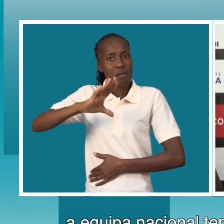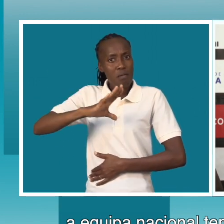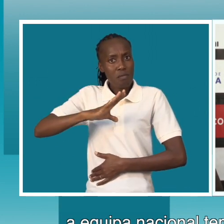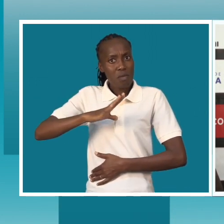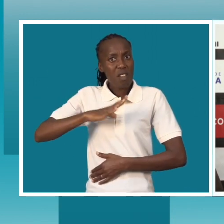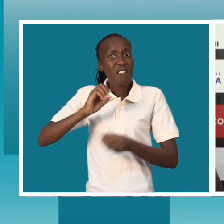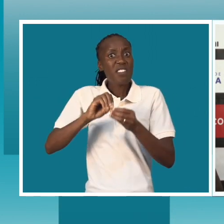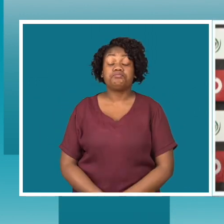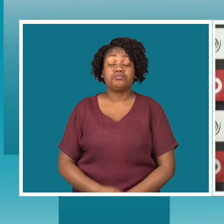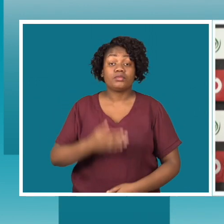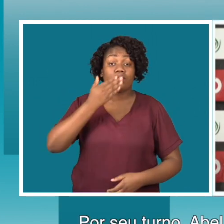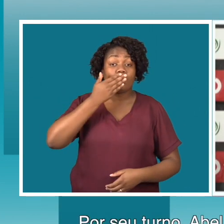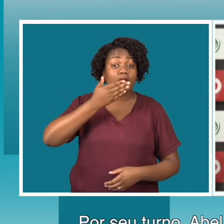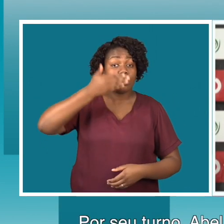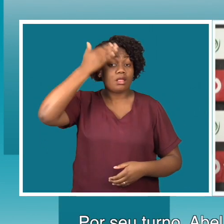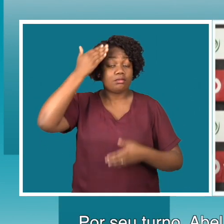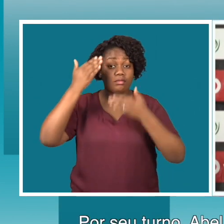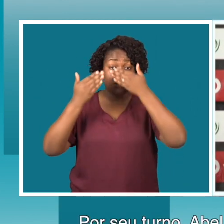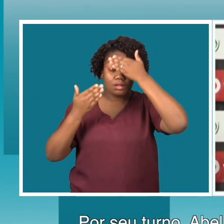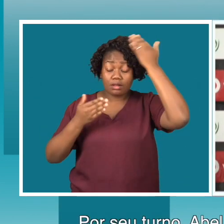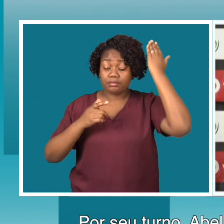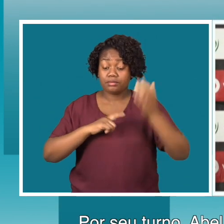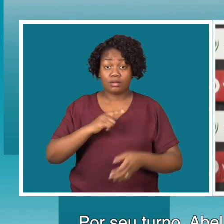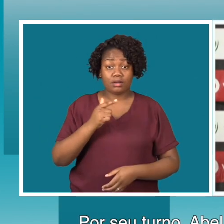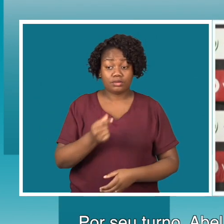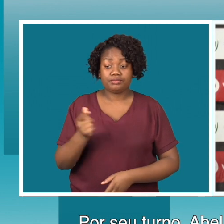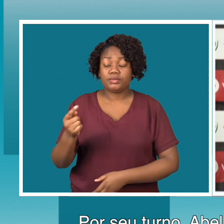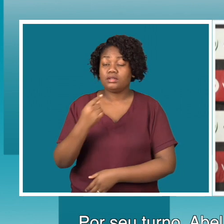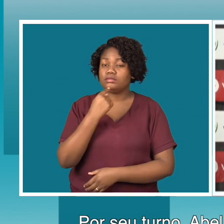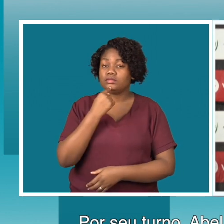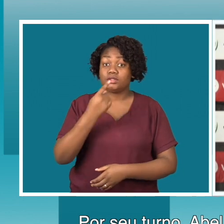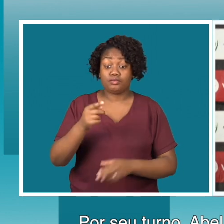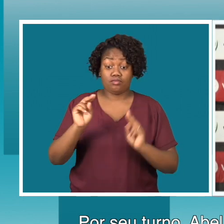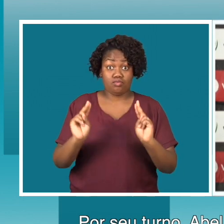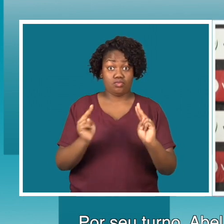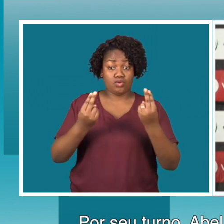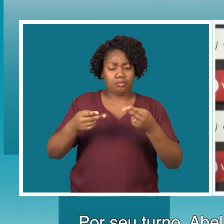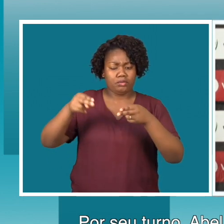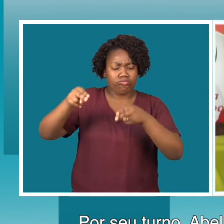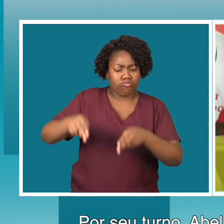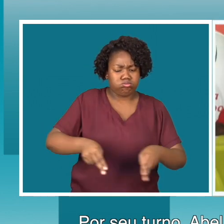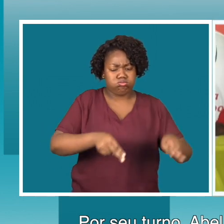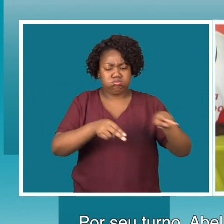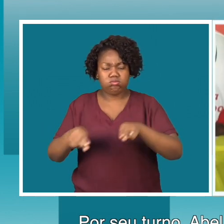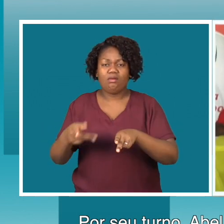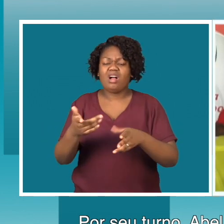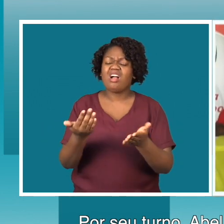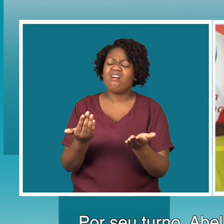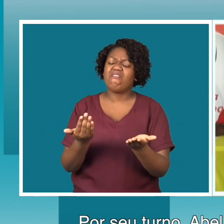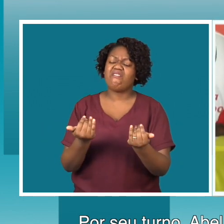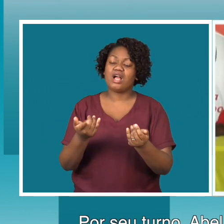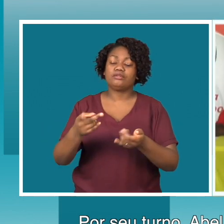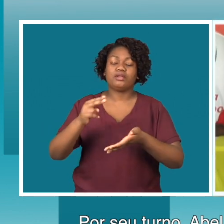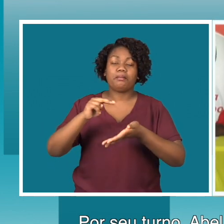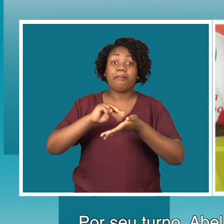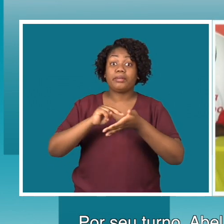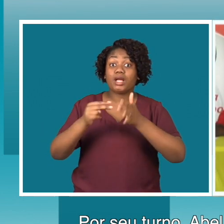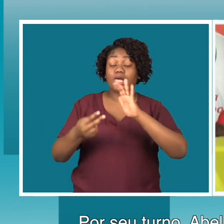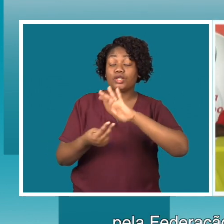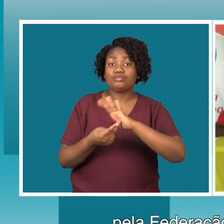competitiva. Por seu turno, Abel Xavier diz que a renovação vai permitir a implementação do plano traçado